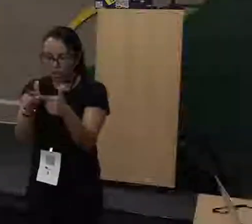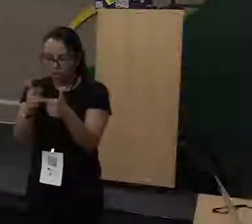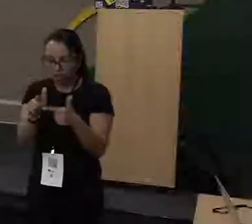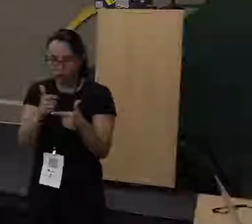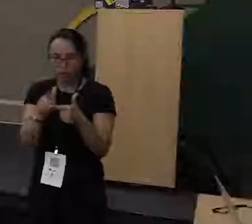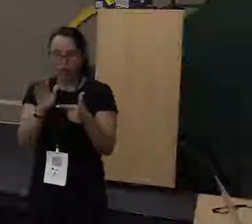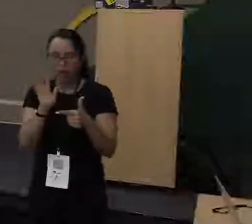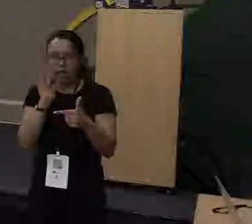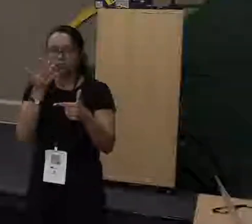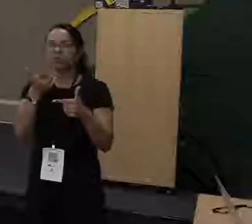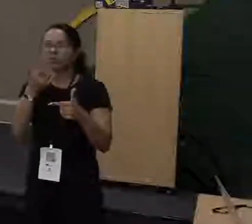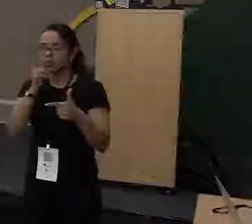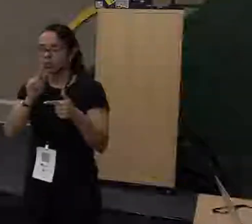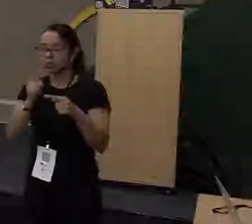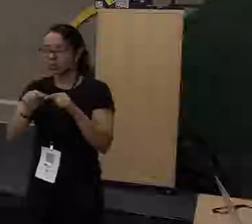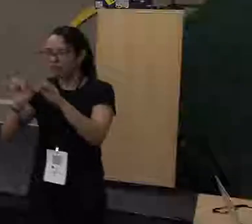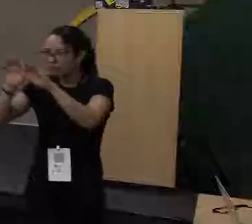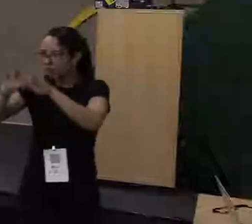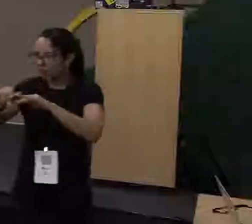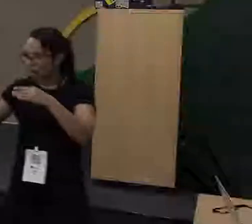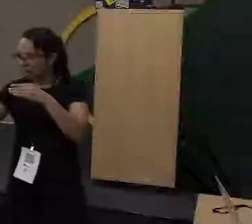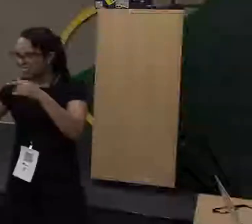gente teria que implementar em grandes aplicações.